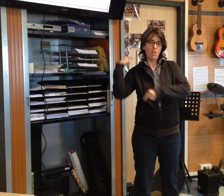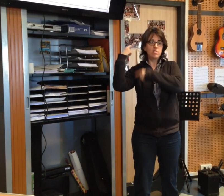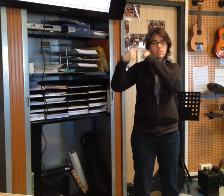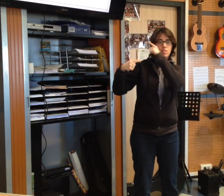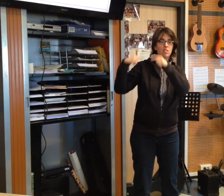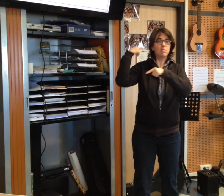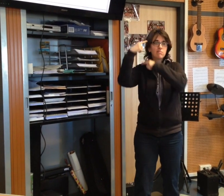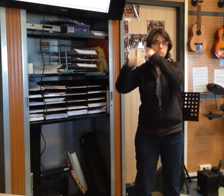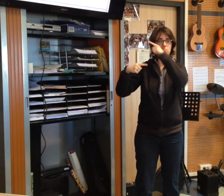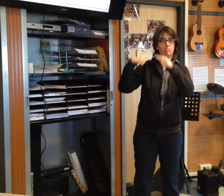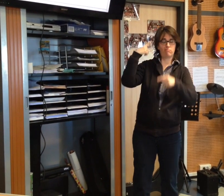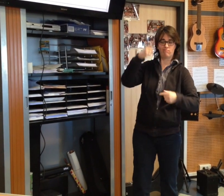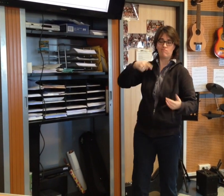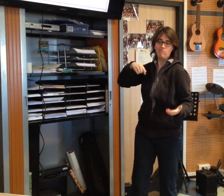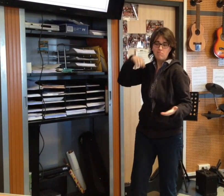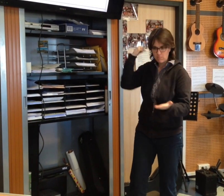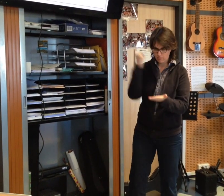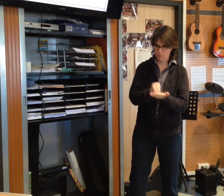Génération très très morte